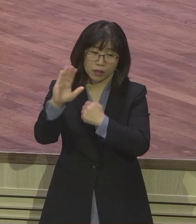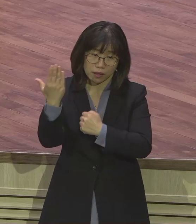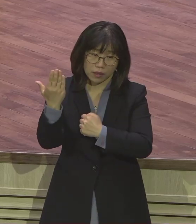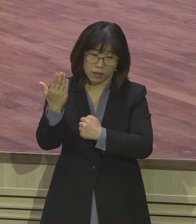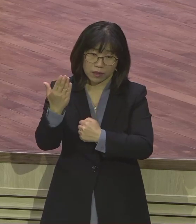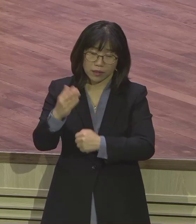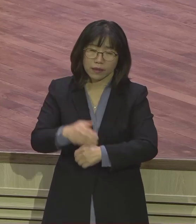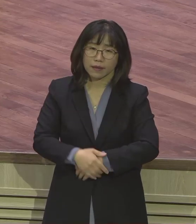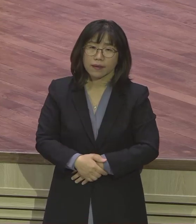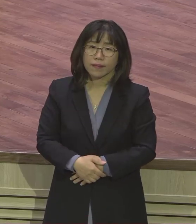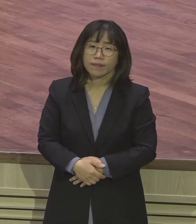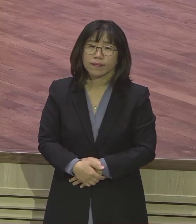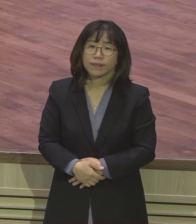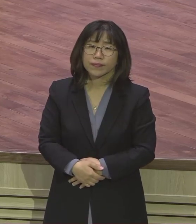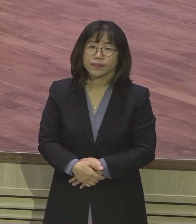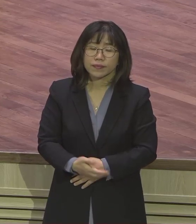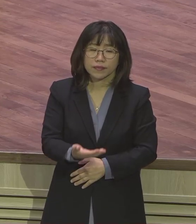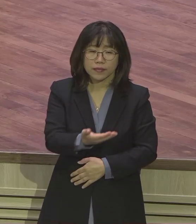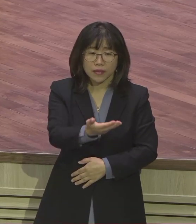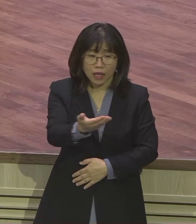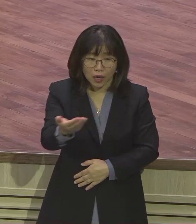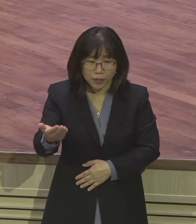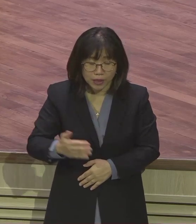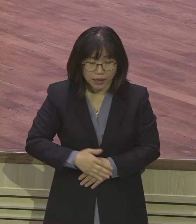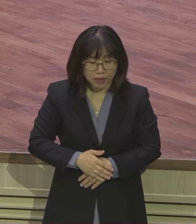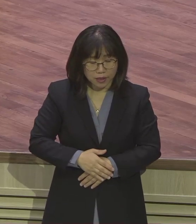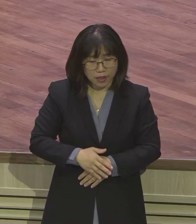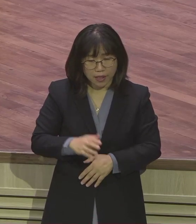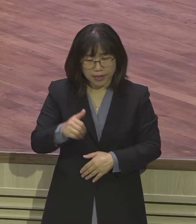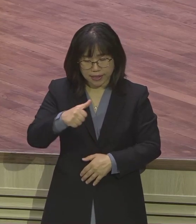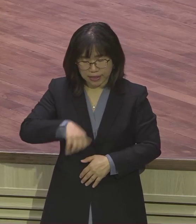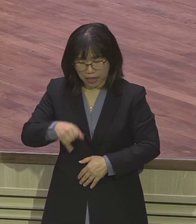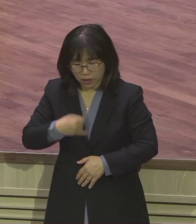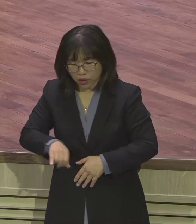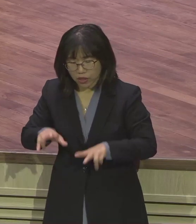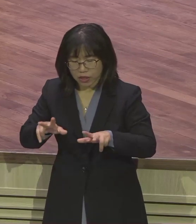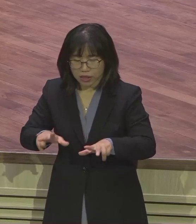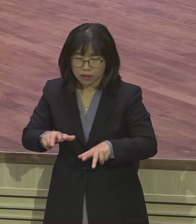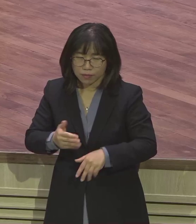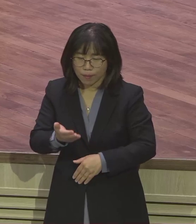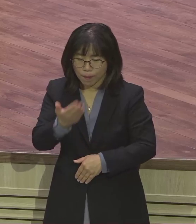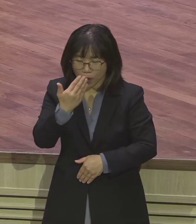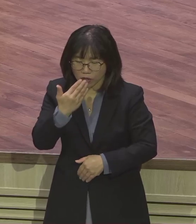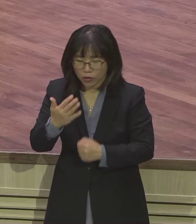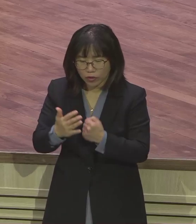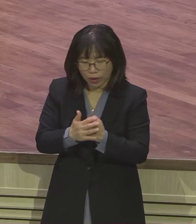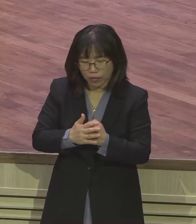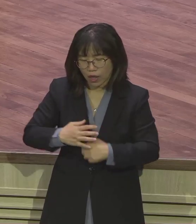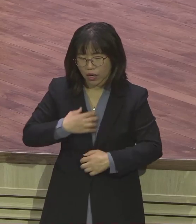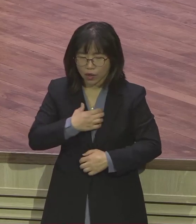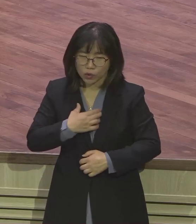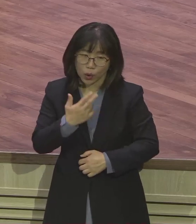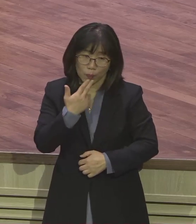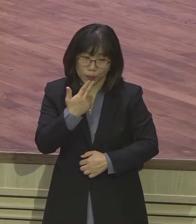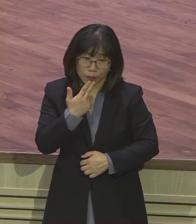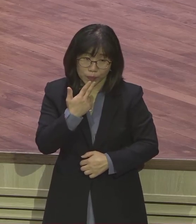여러분처럼 밥을 못 먹어 고생을 해봤습니까? 모릅니다. 문제가 계속 닫힙니다. 어떻게 이겨나갑니다.